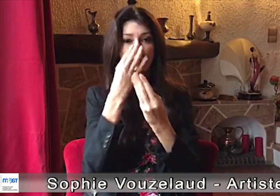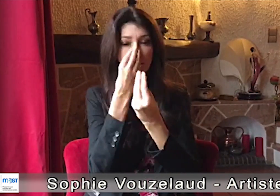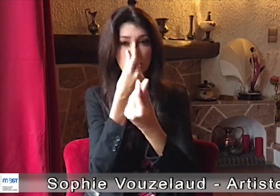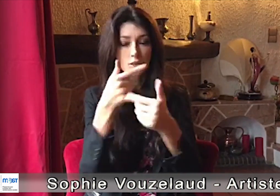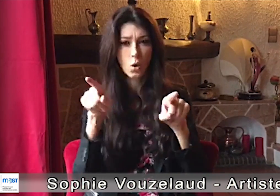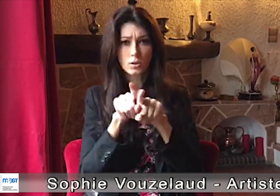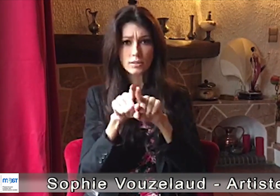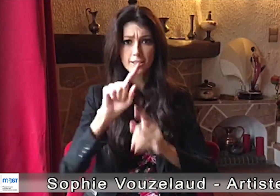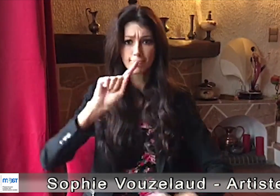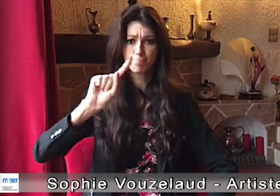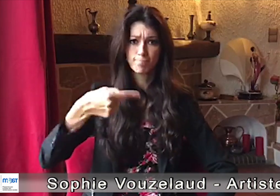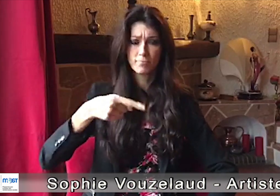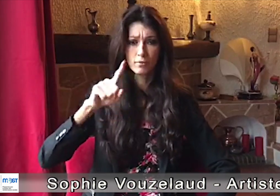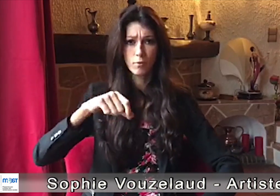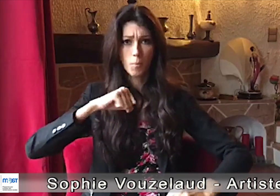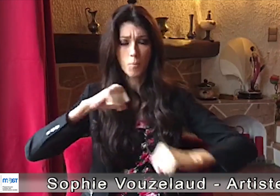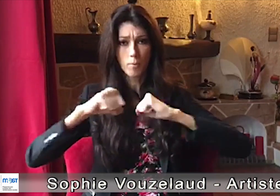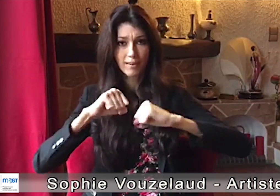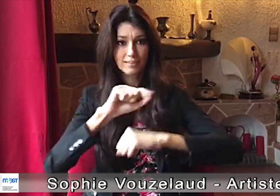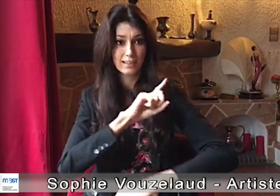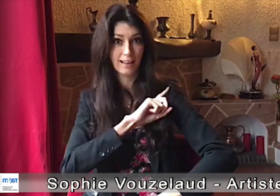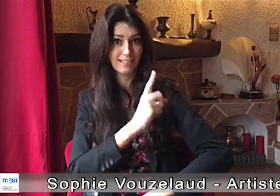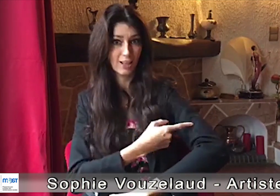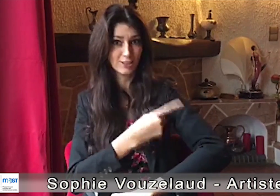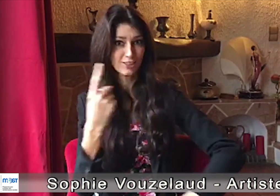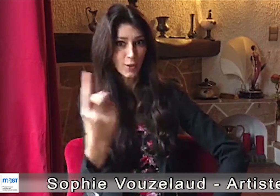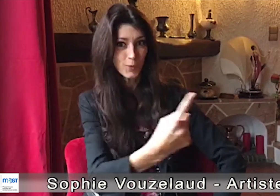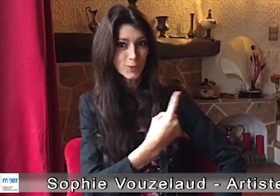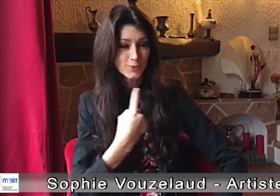J'ai l'impression qu'il faut que nous mobilisions tous notre énergie.